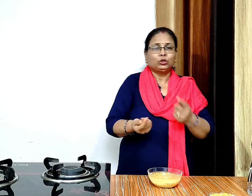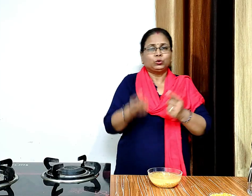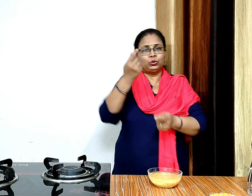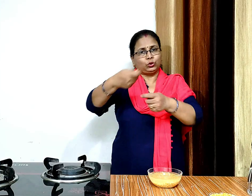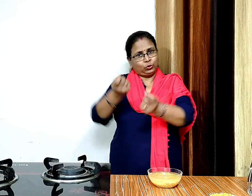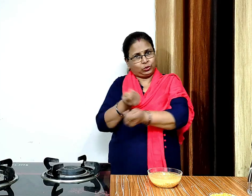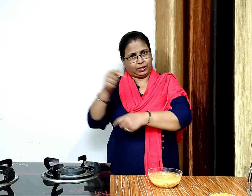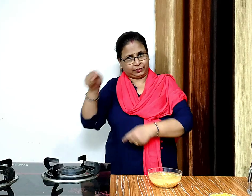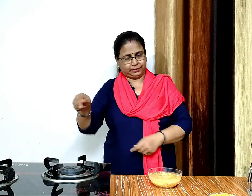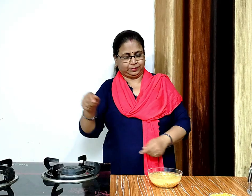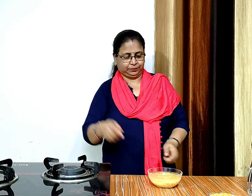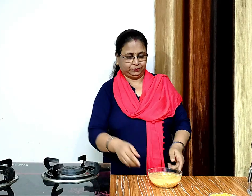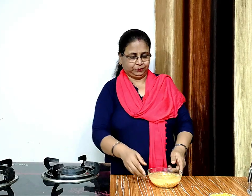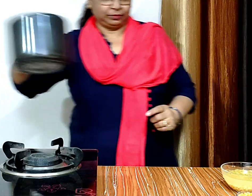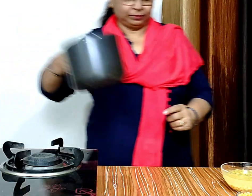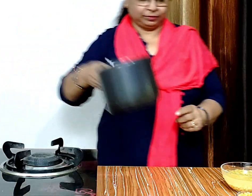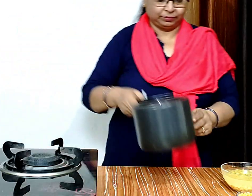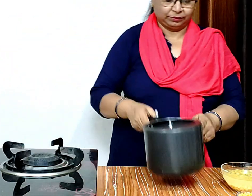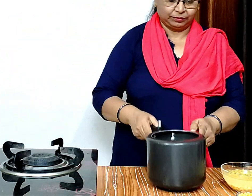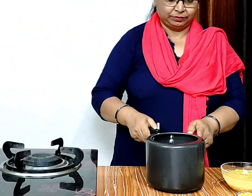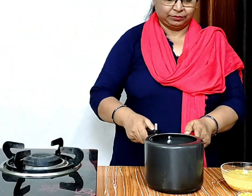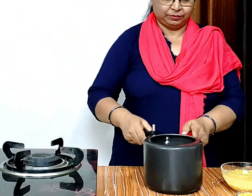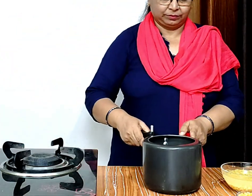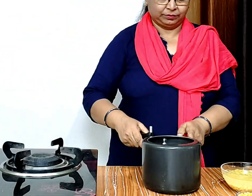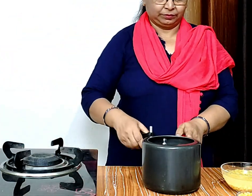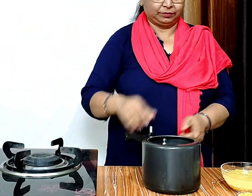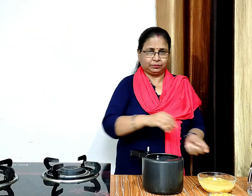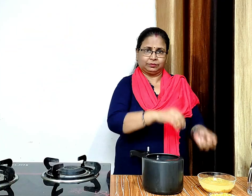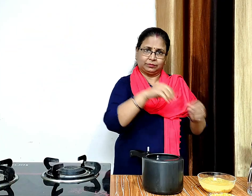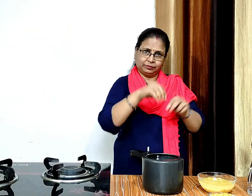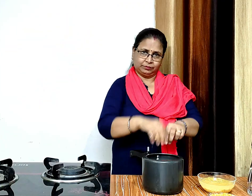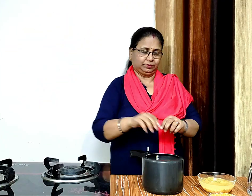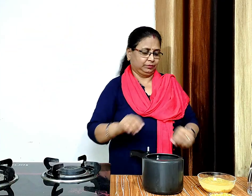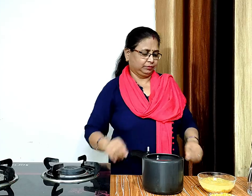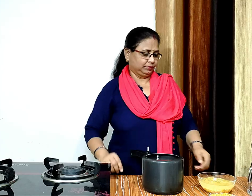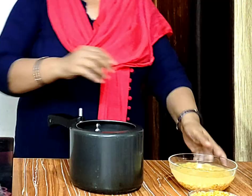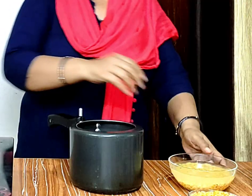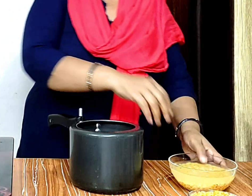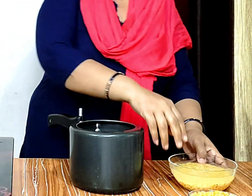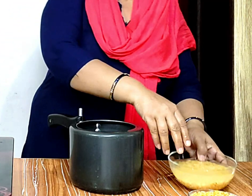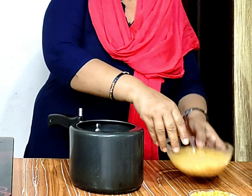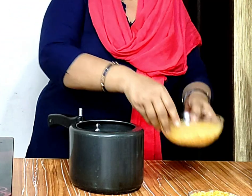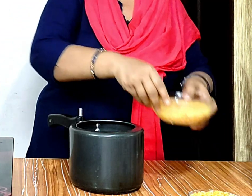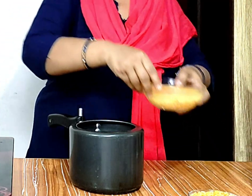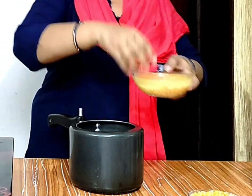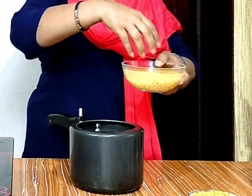अब इन्हें कुकर में उबाल लेंगे इसके लिए कुकर लेंगे और दाल को इसमें डाल देंगे